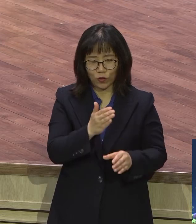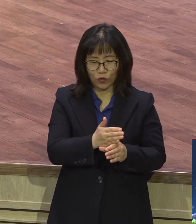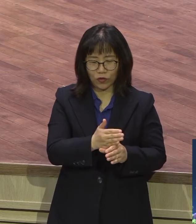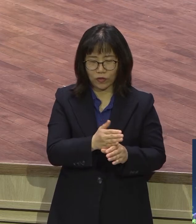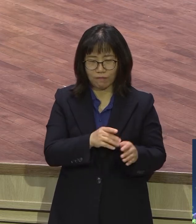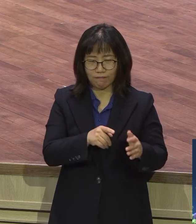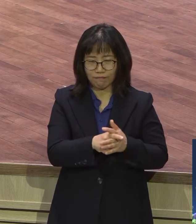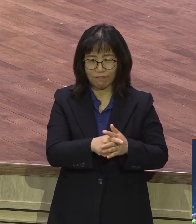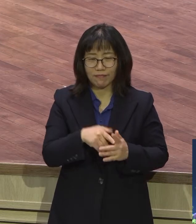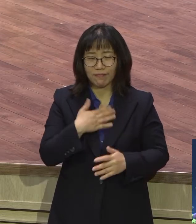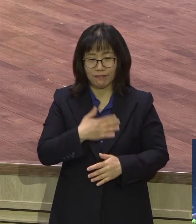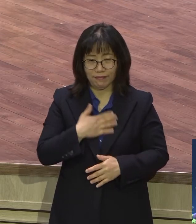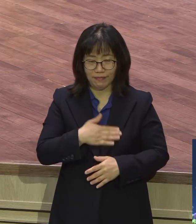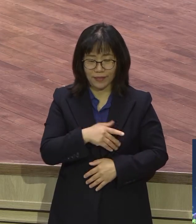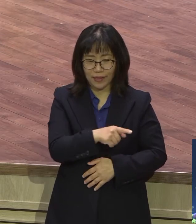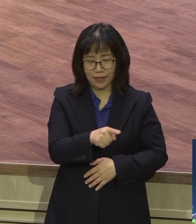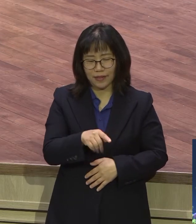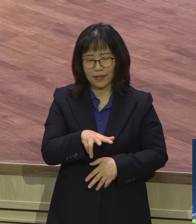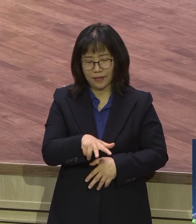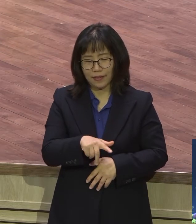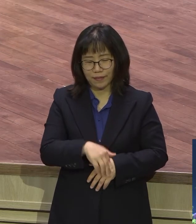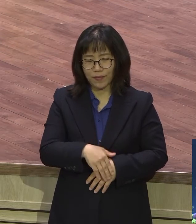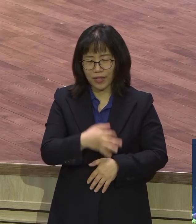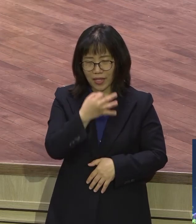이게 지금 무슨 계산하고 있구나 다 보여